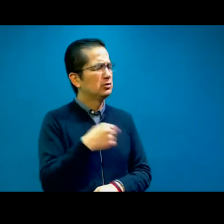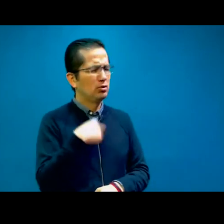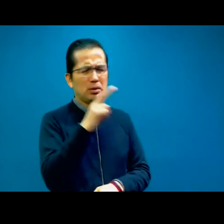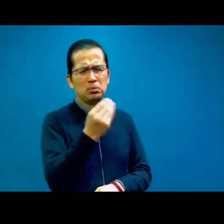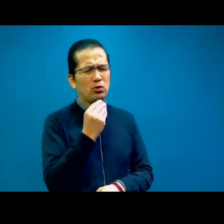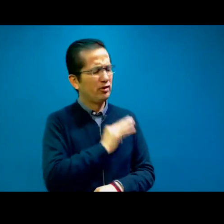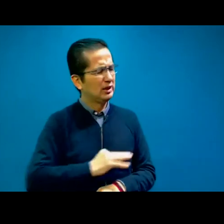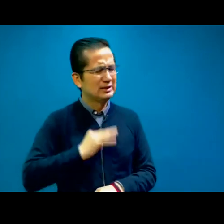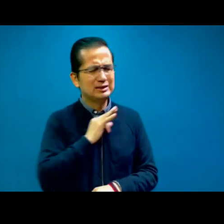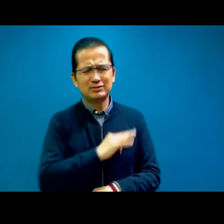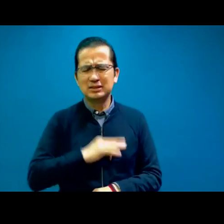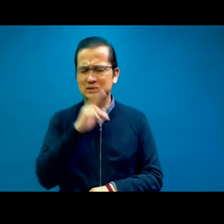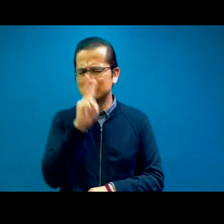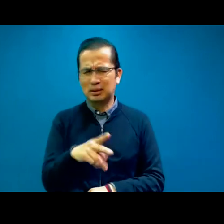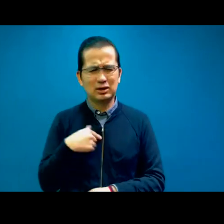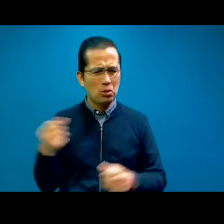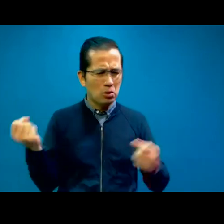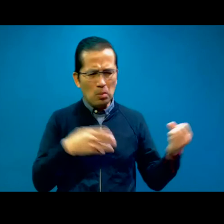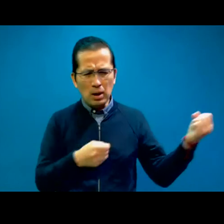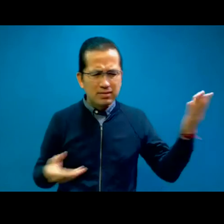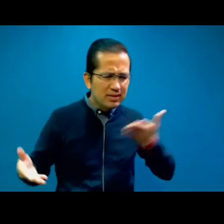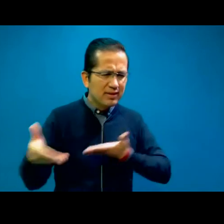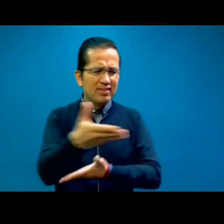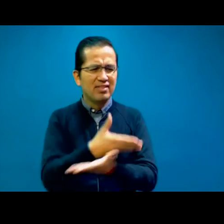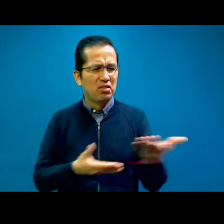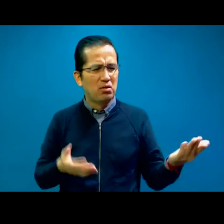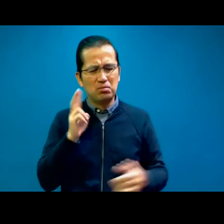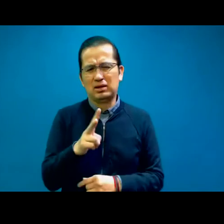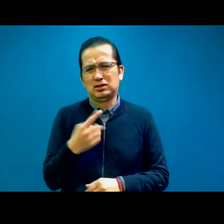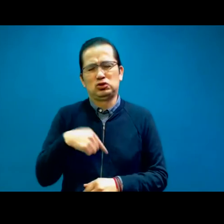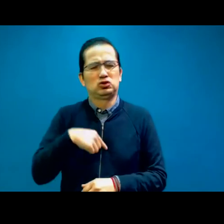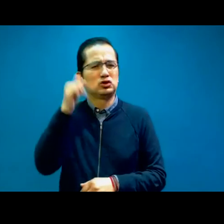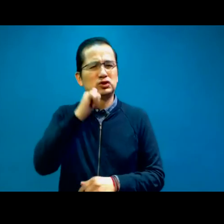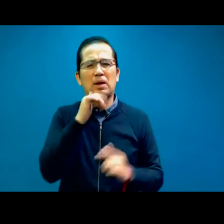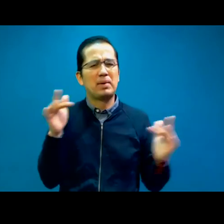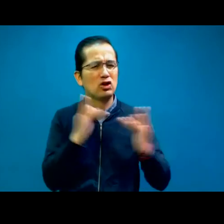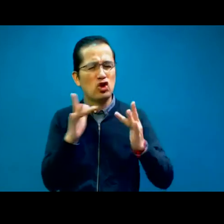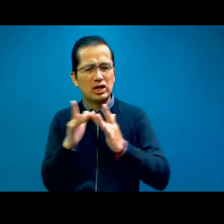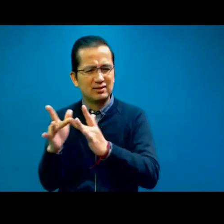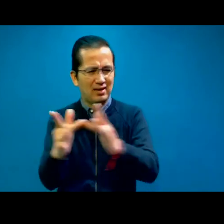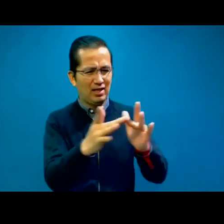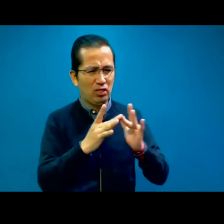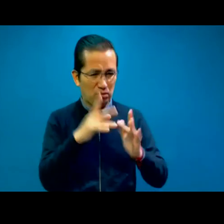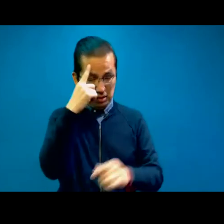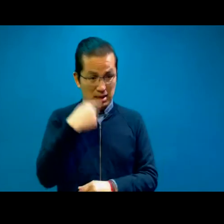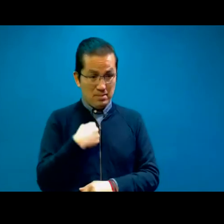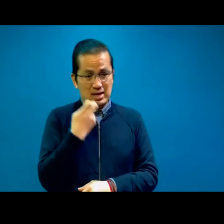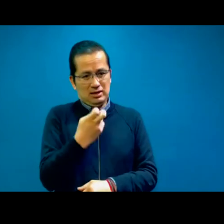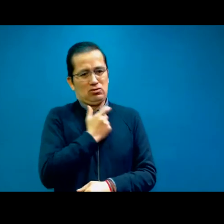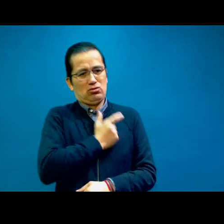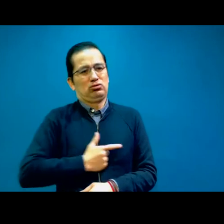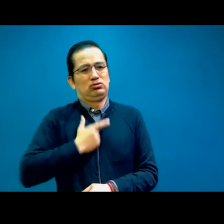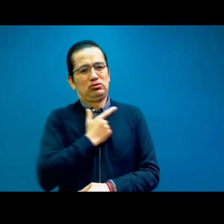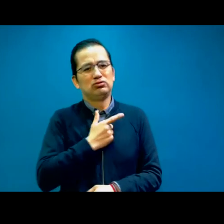compartido. Todos estamos conectados de una manera o de otra. Así que, bueno, sí, me encantó, me encantó. Me tomé dos